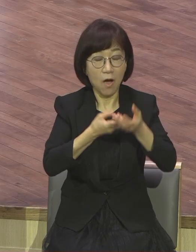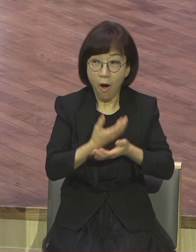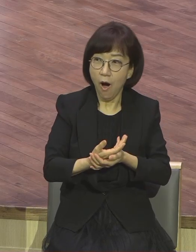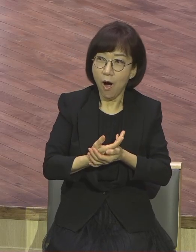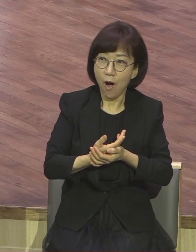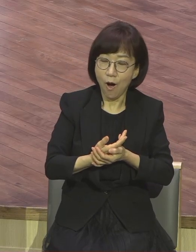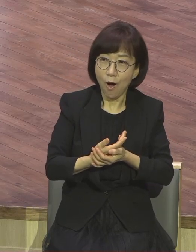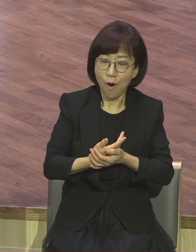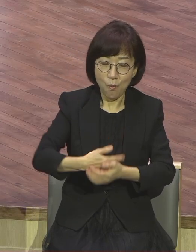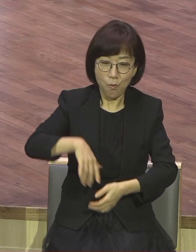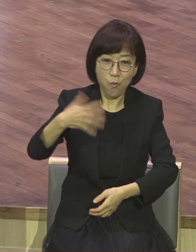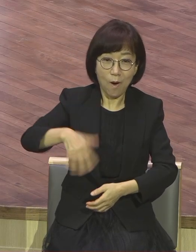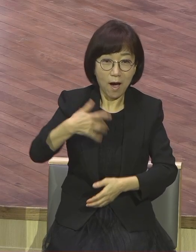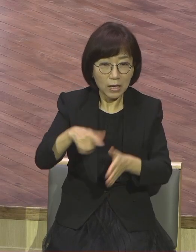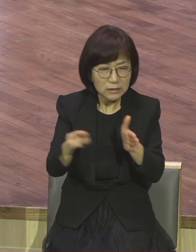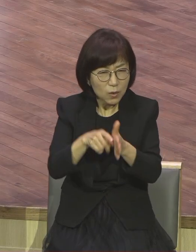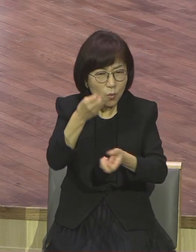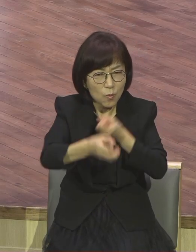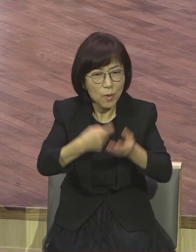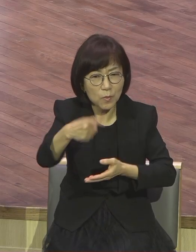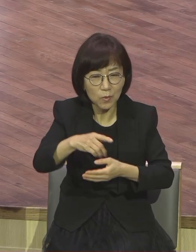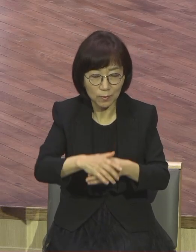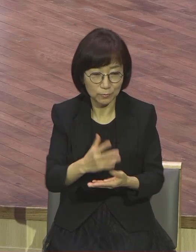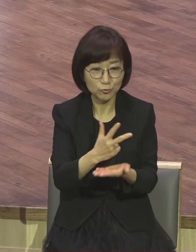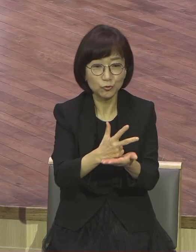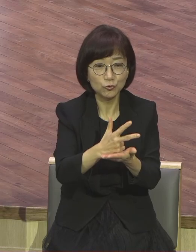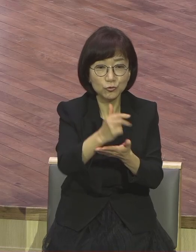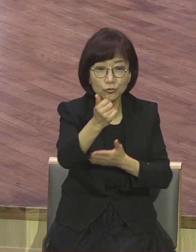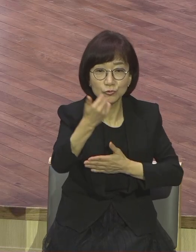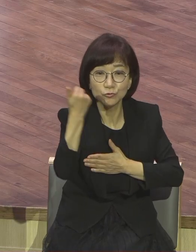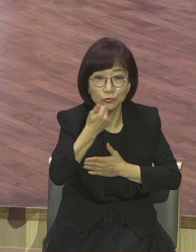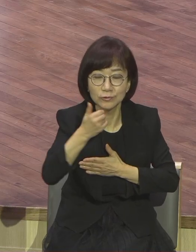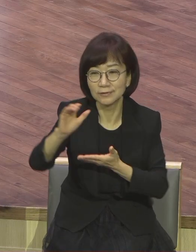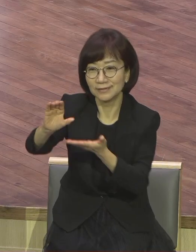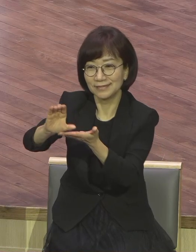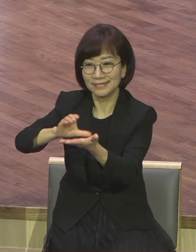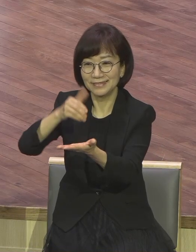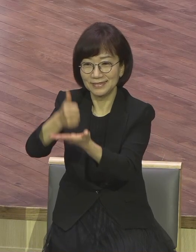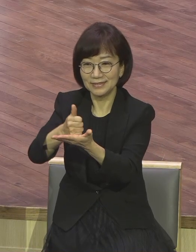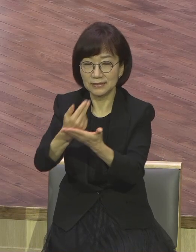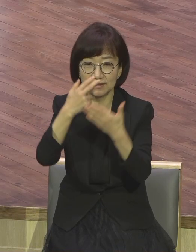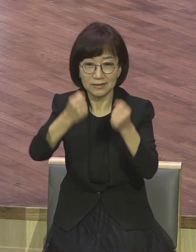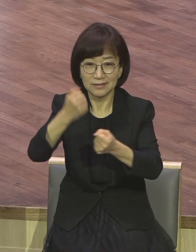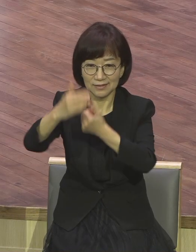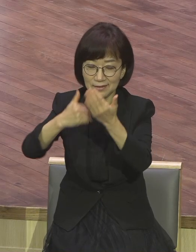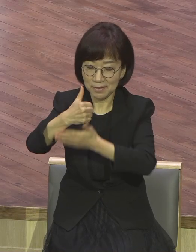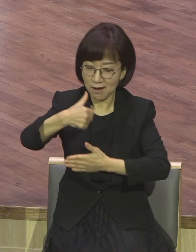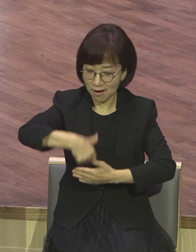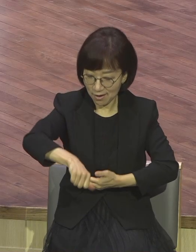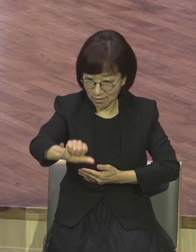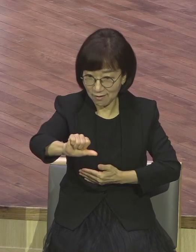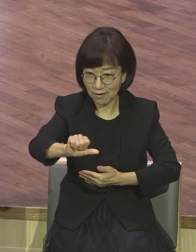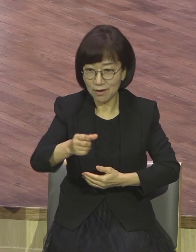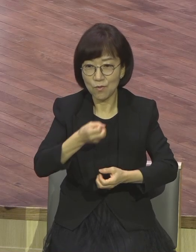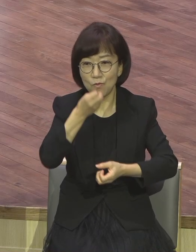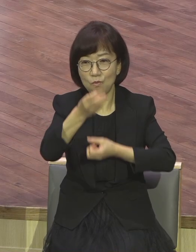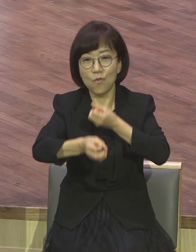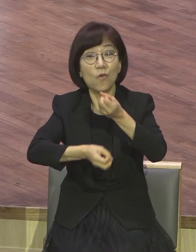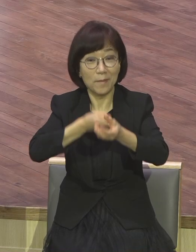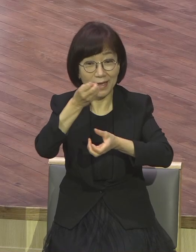신앙 고백을 했습니다. 주는 그리소시오 살아계신 하나님의 아들이십니다. 여러분이